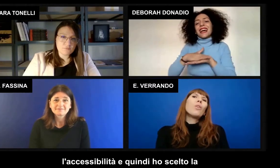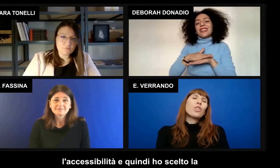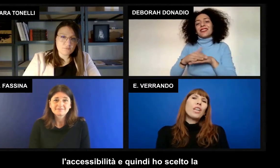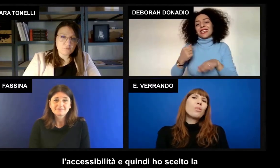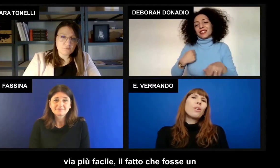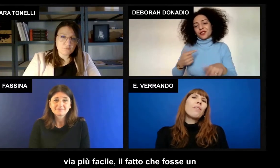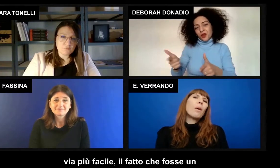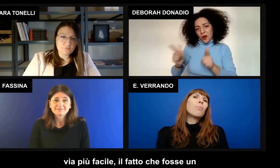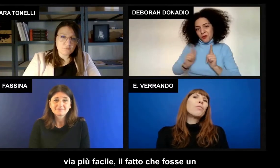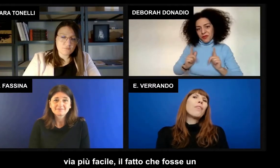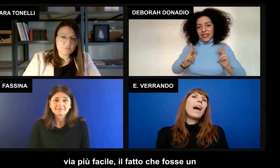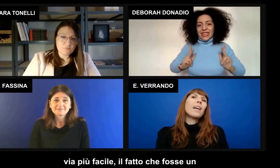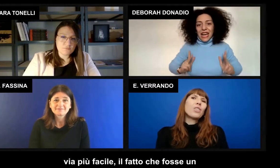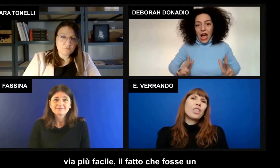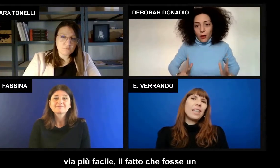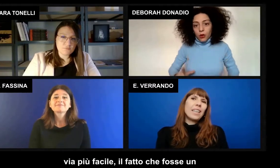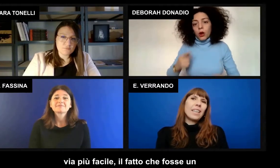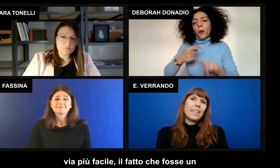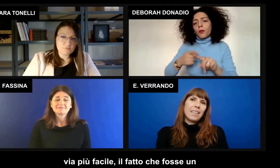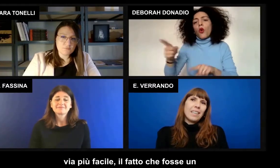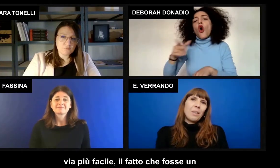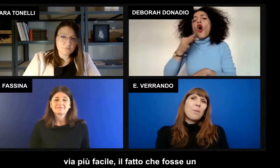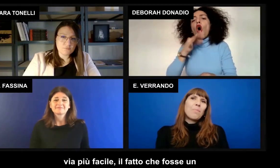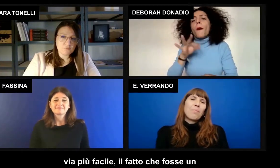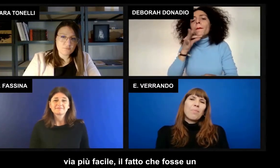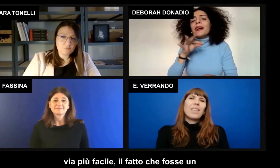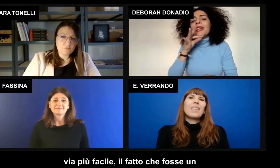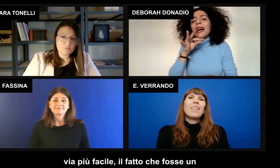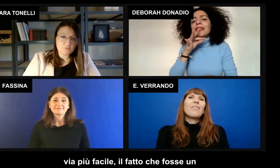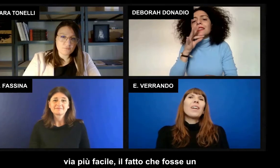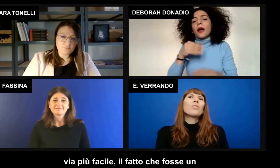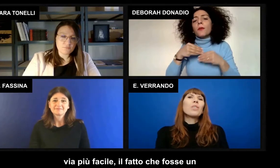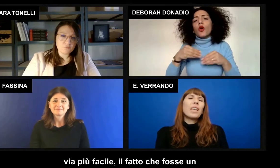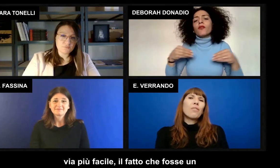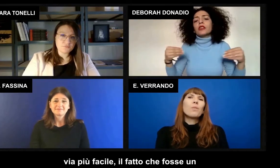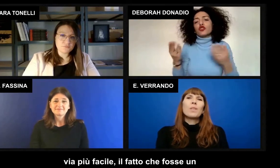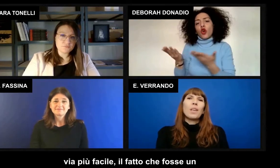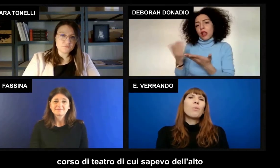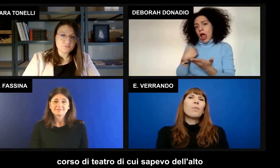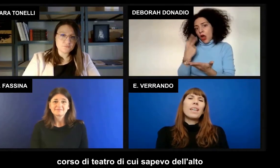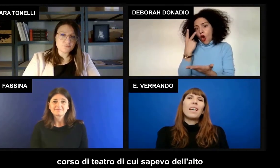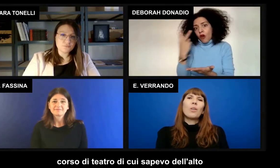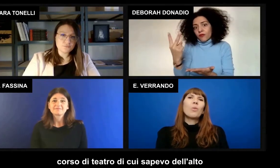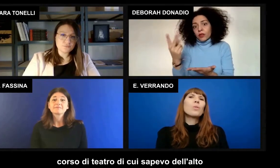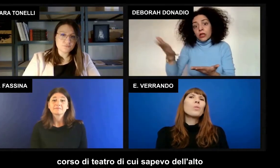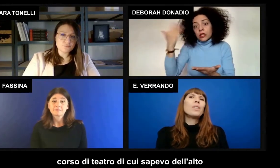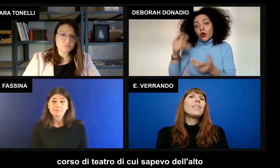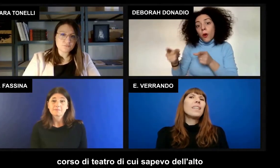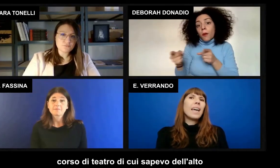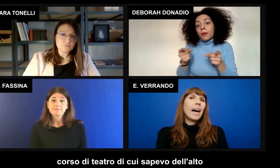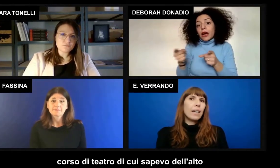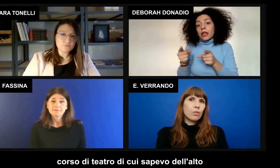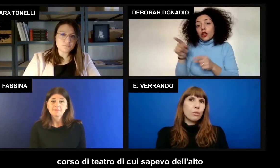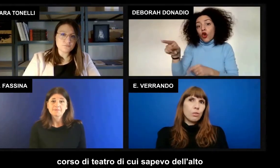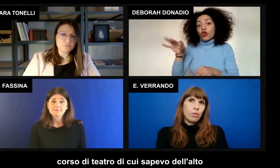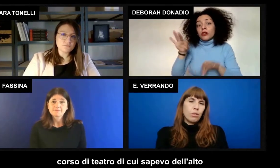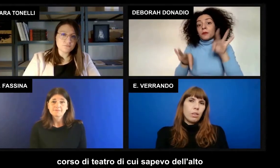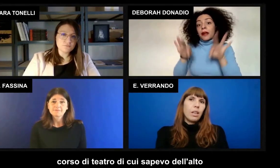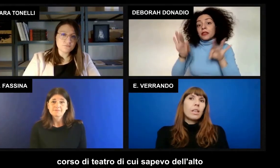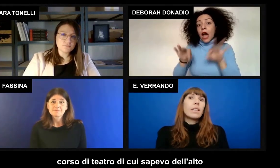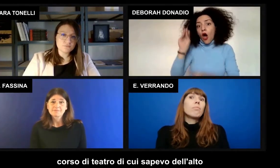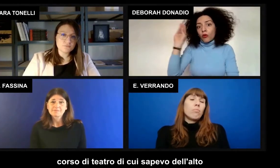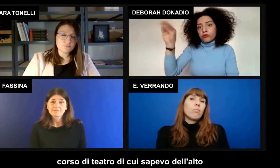quindi ho scelto la via più facile, il fatto che fosse un corso di teatro